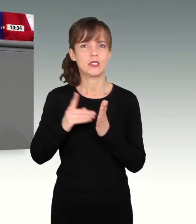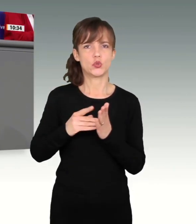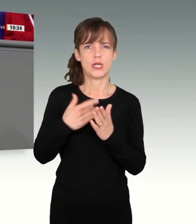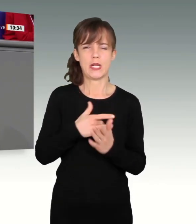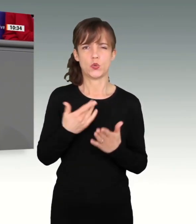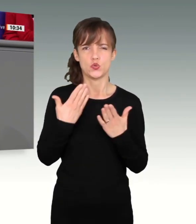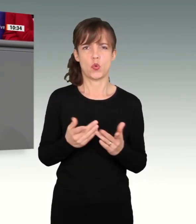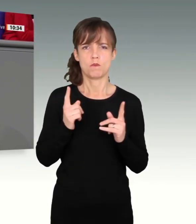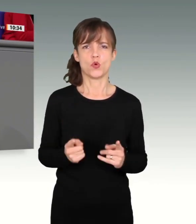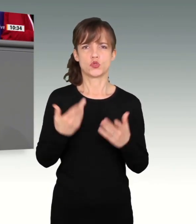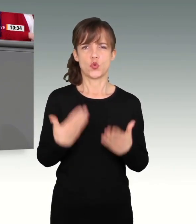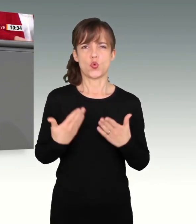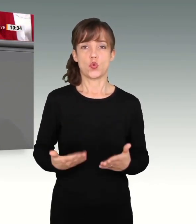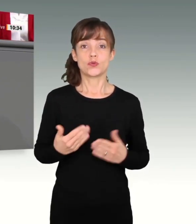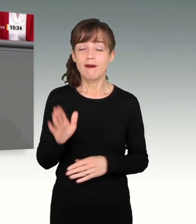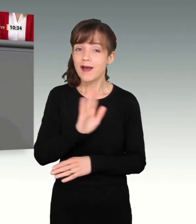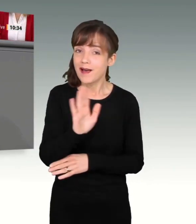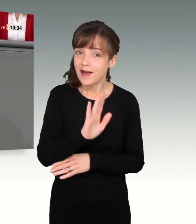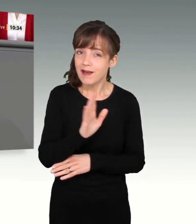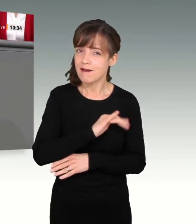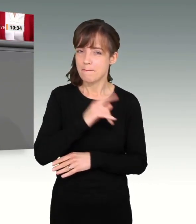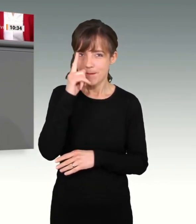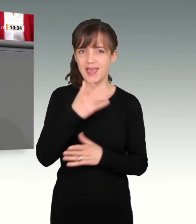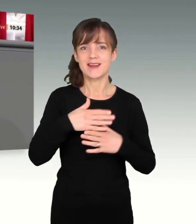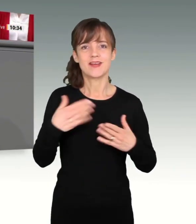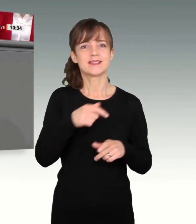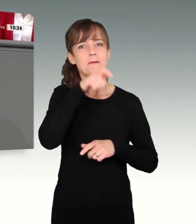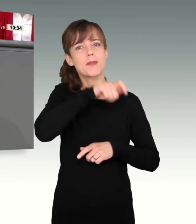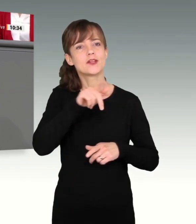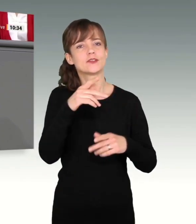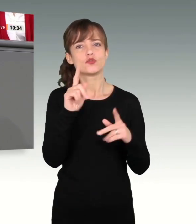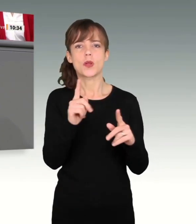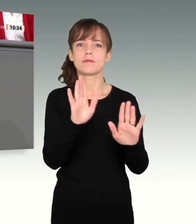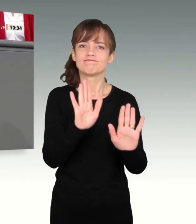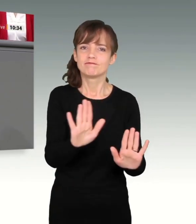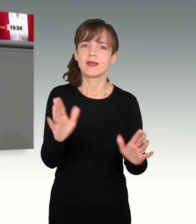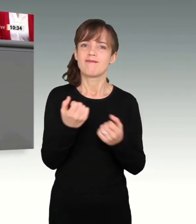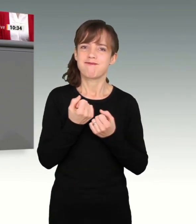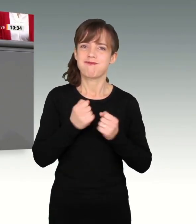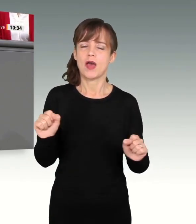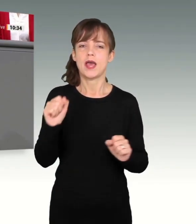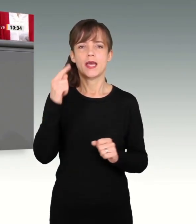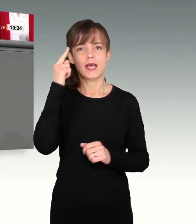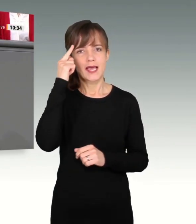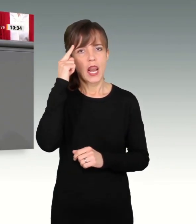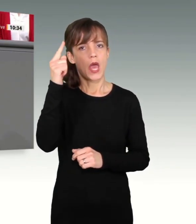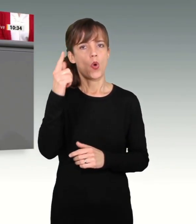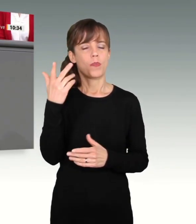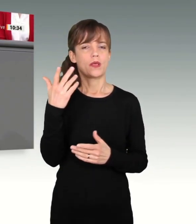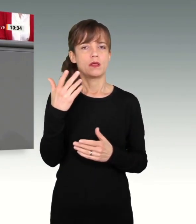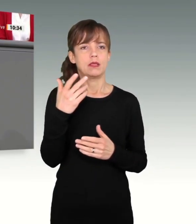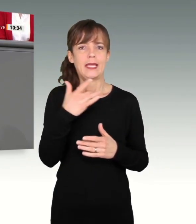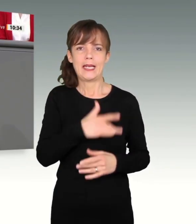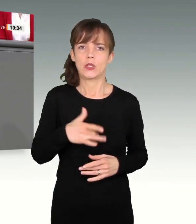ausgeübt werden soll, sondern immer darum, Menschen die Freiheit zu geben, ihren Glauben, ihre Religion entsprechend